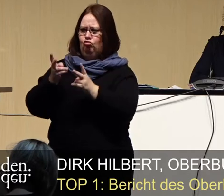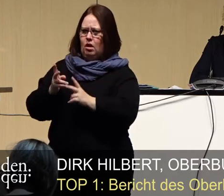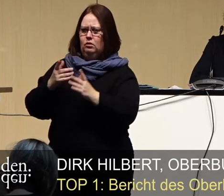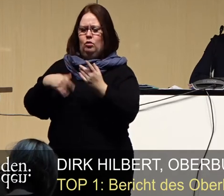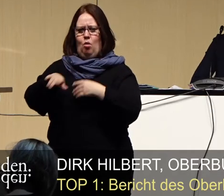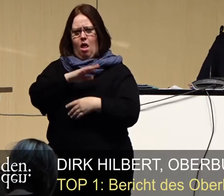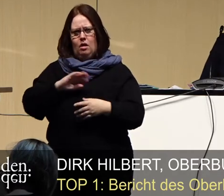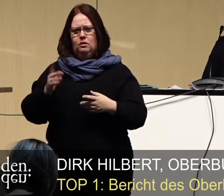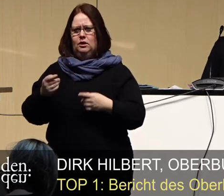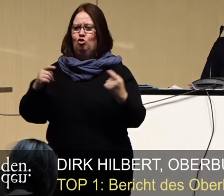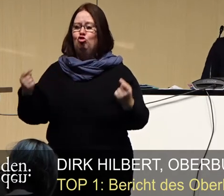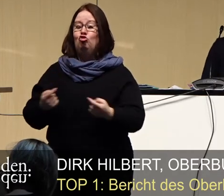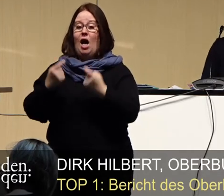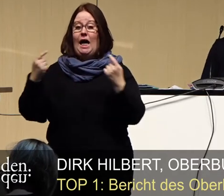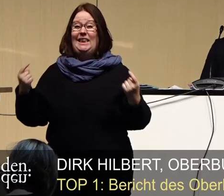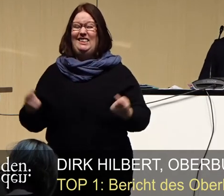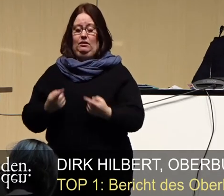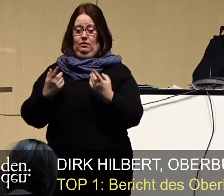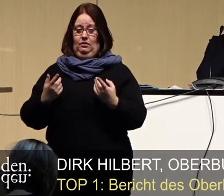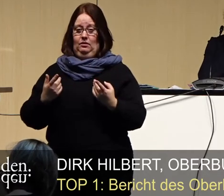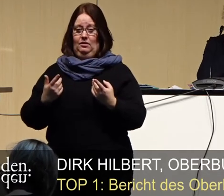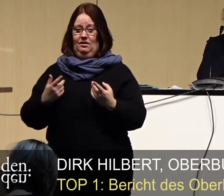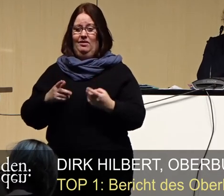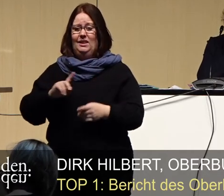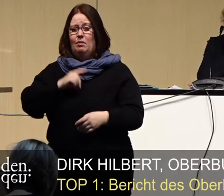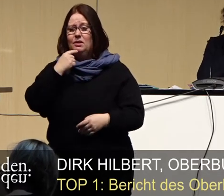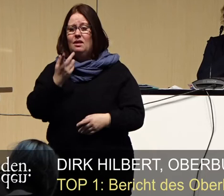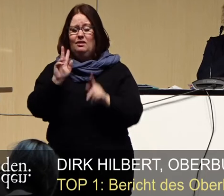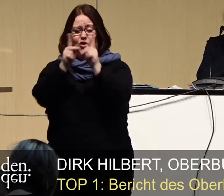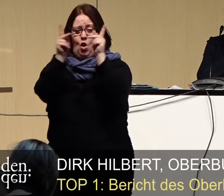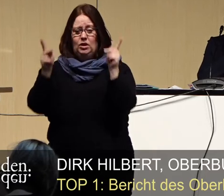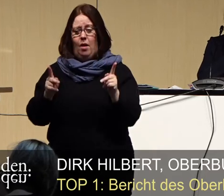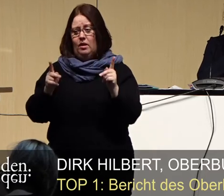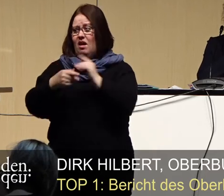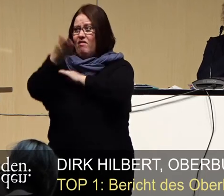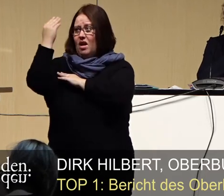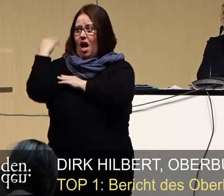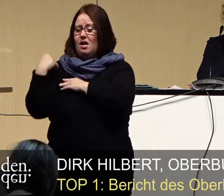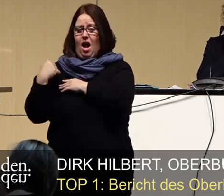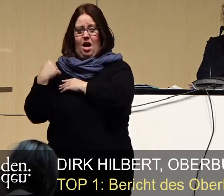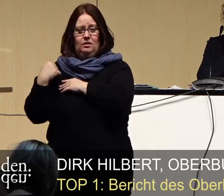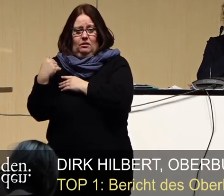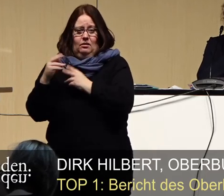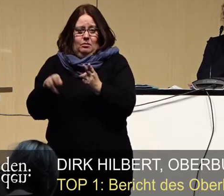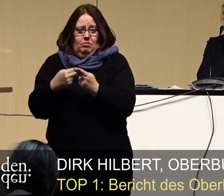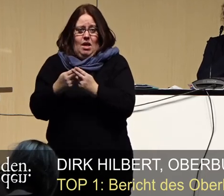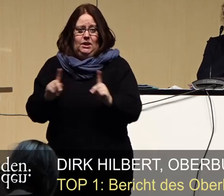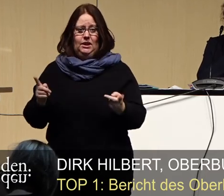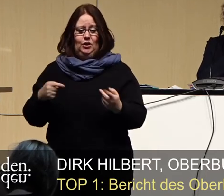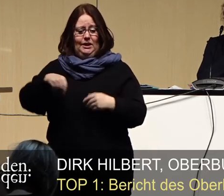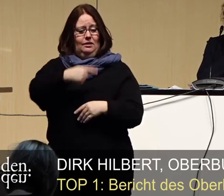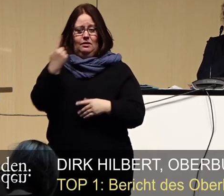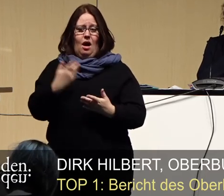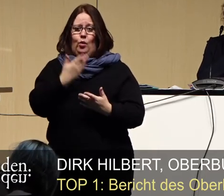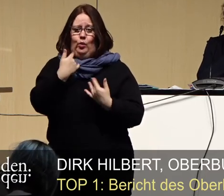in dem Land, gestritten darüber. Weil ich gesagt habe, die Konzepte, die wir in der Vergangenheit hatten, werden dieses